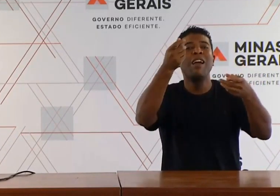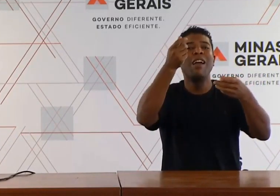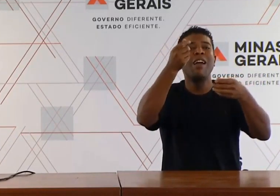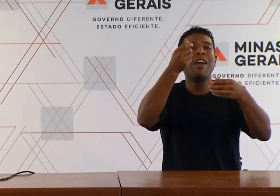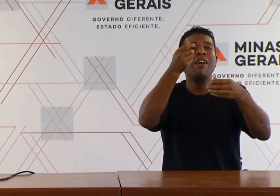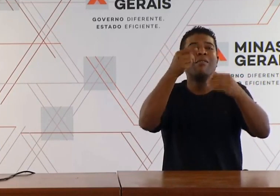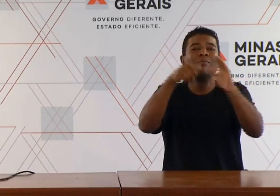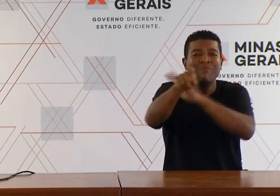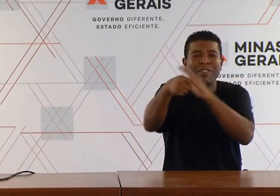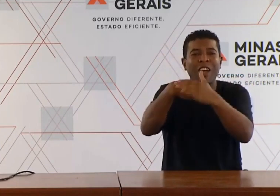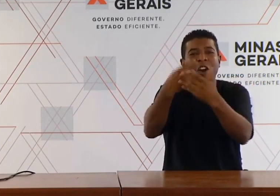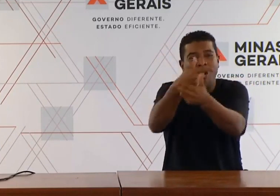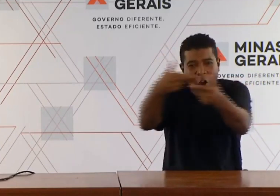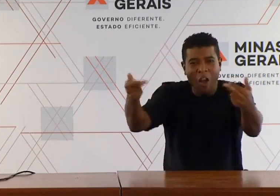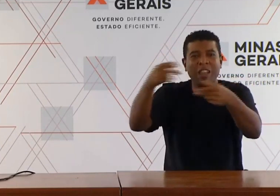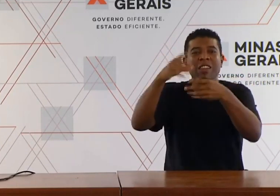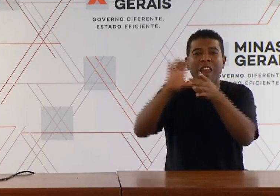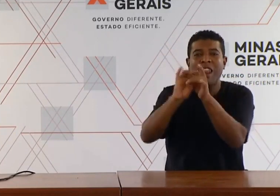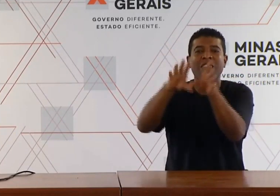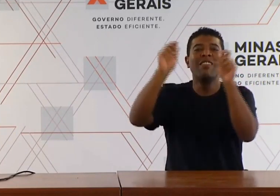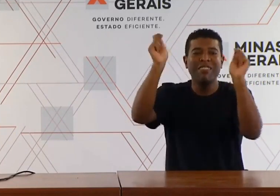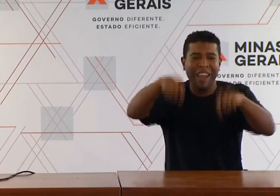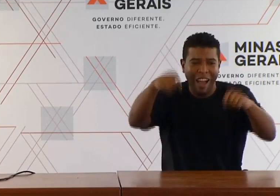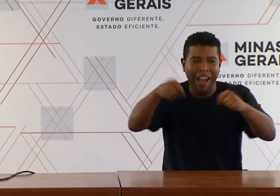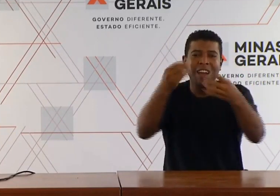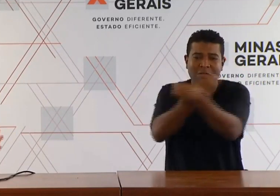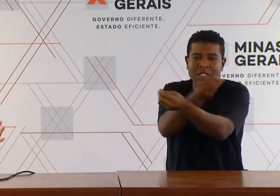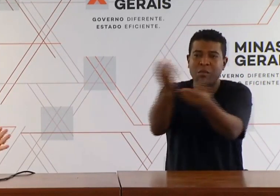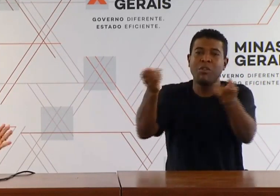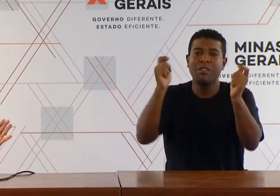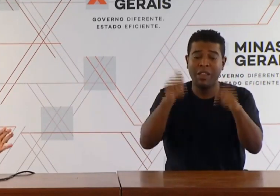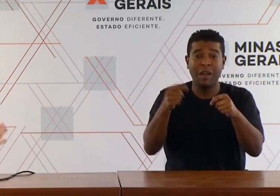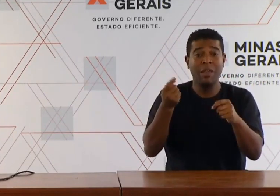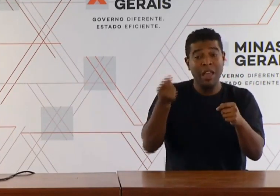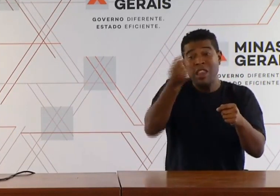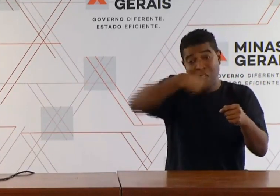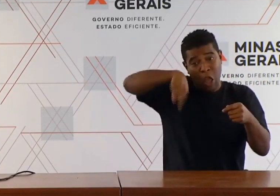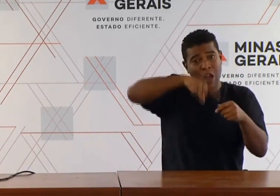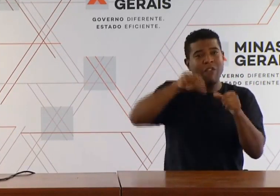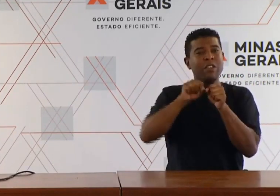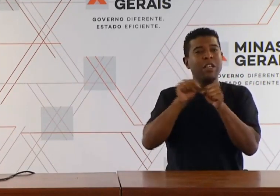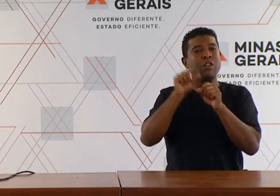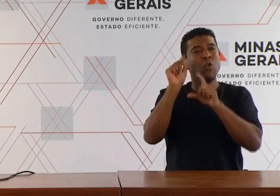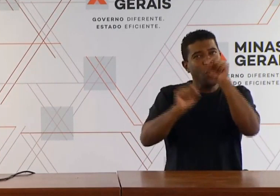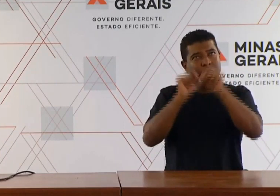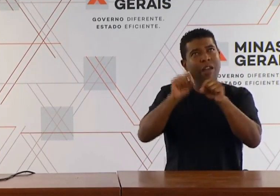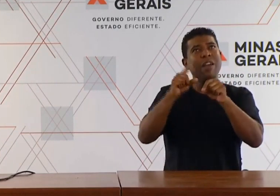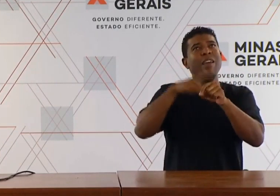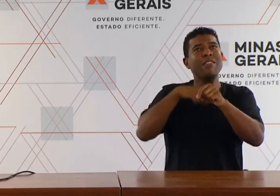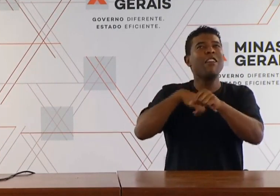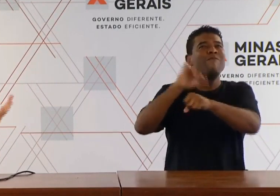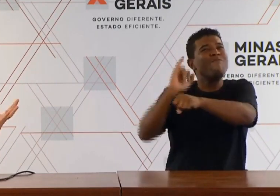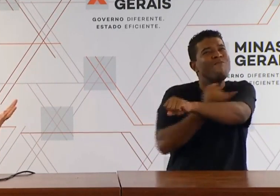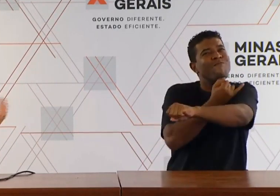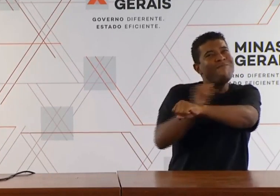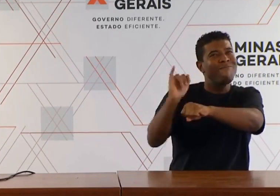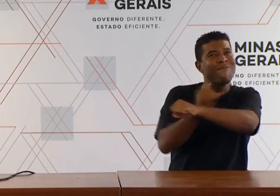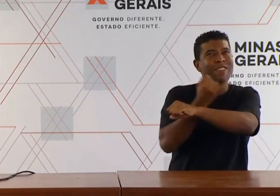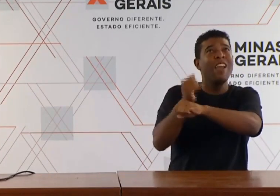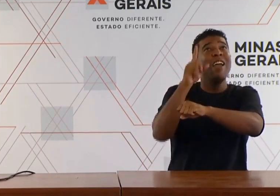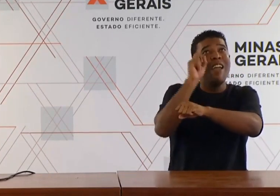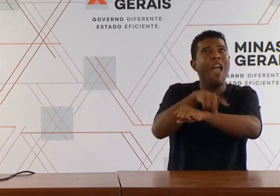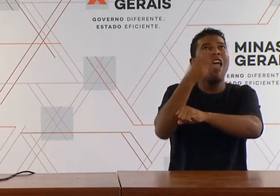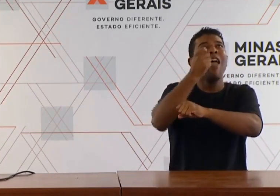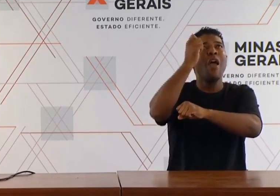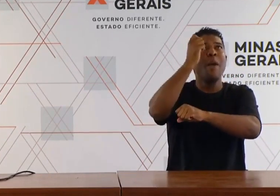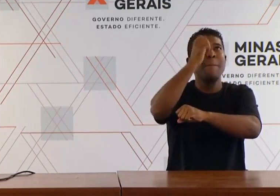garantindo cada vez melhor a cobertura. O que eu posso te garantir é que a gente está com as melhores ferramentas nacionalmente. A gente